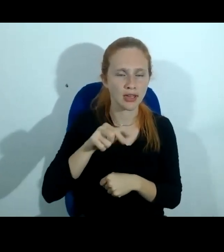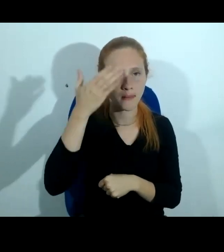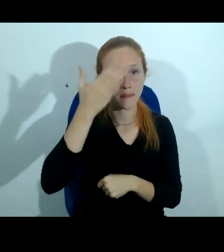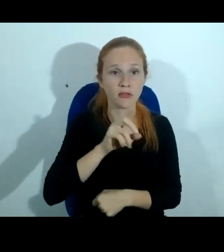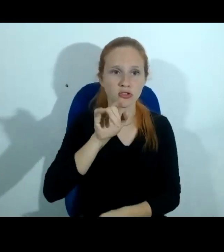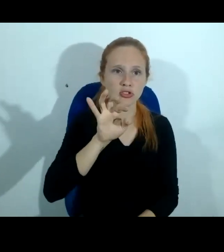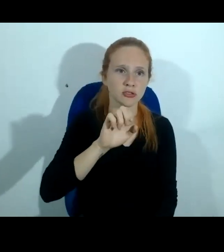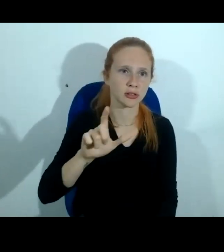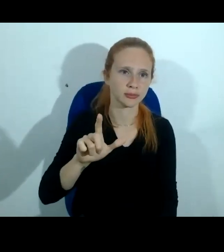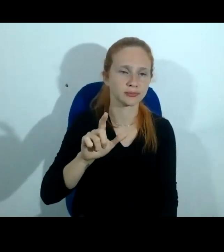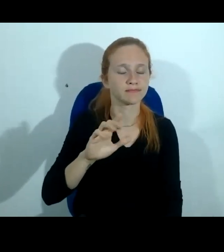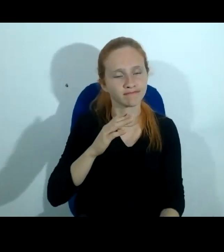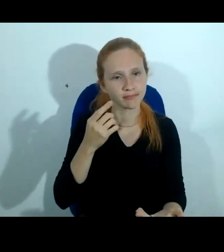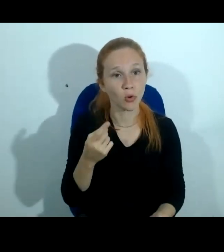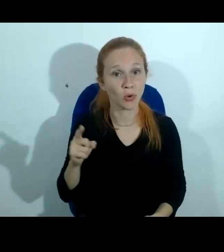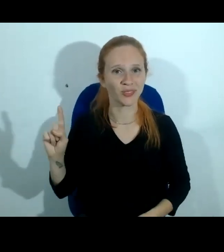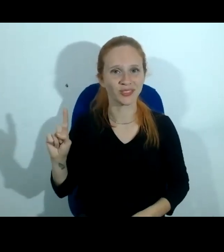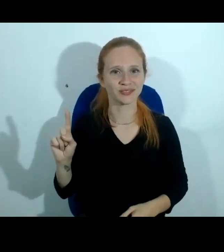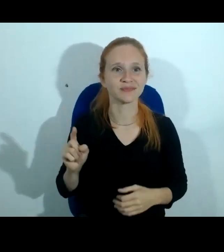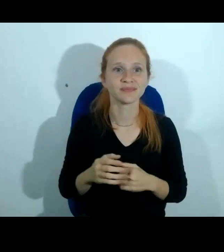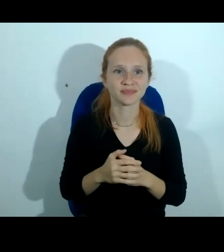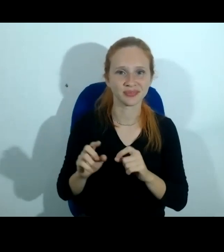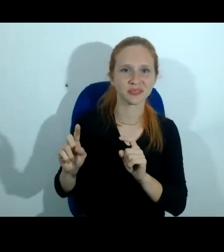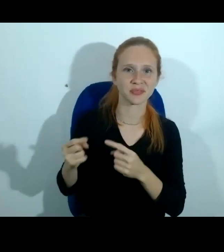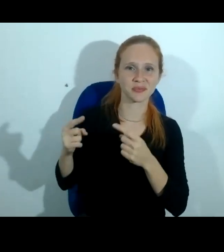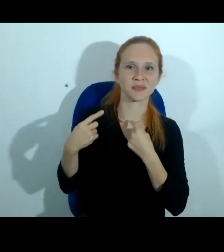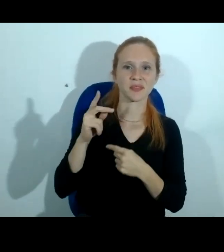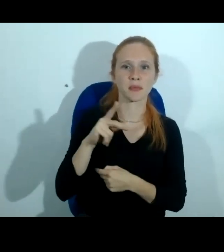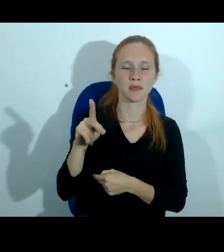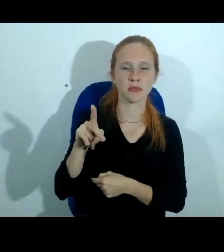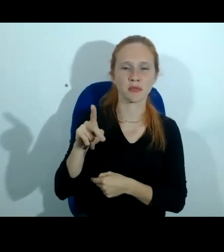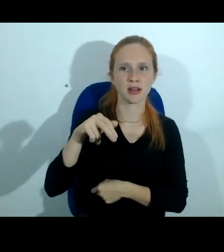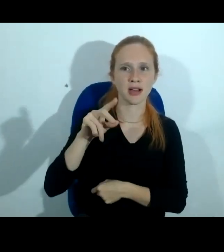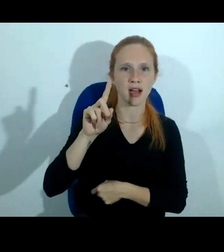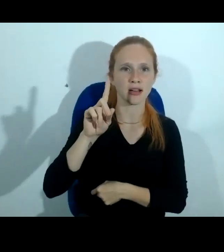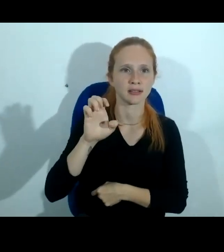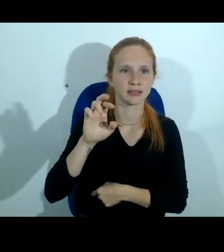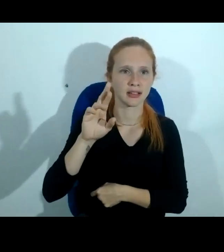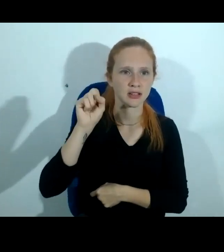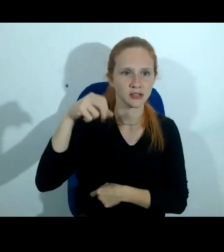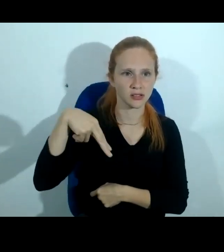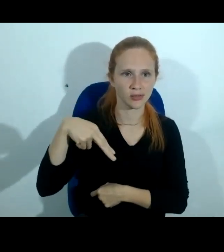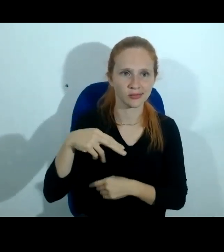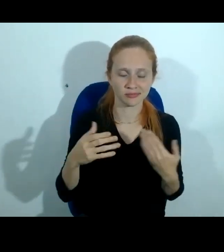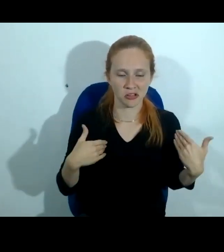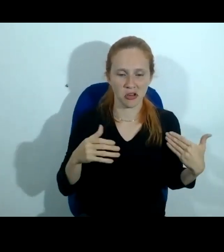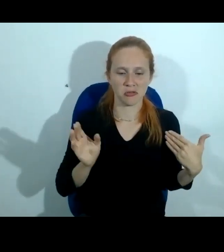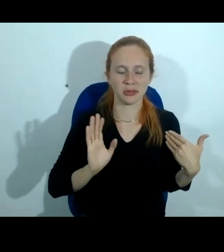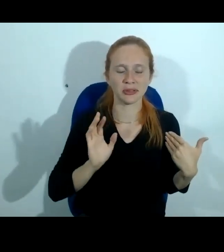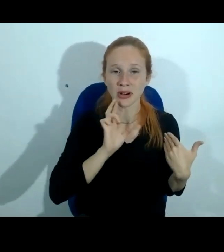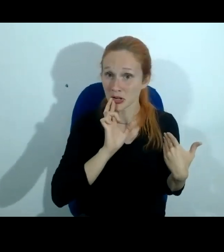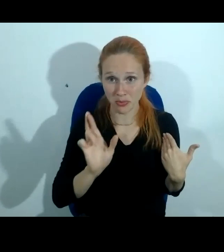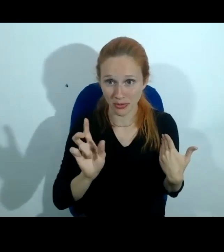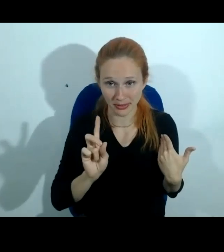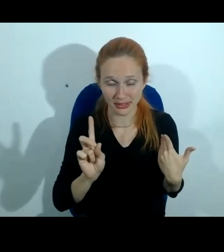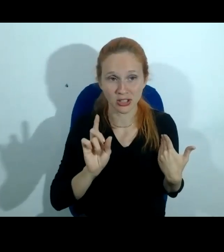por fim eu fui provocado pelo professor Anderson e eu na verdade não vou nem responder professor Anderson